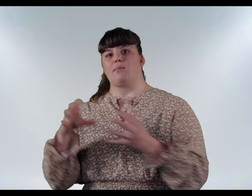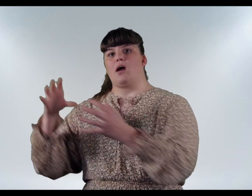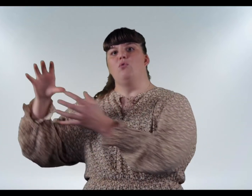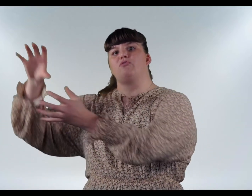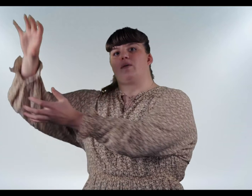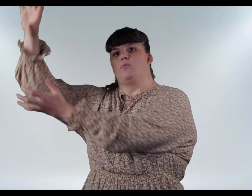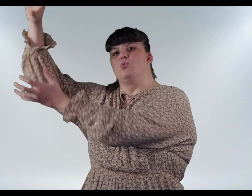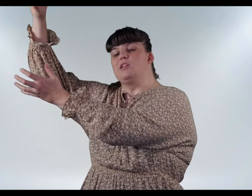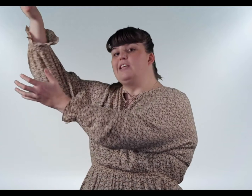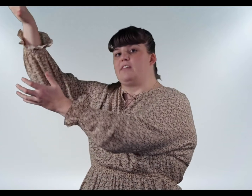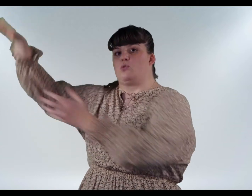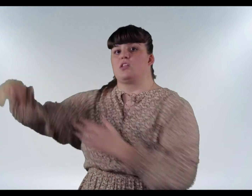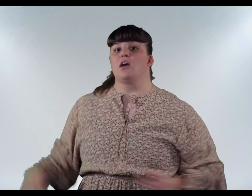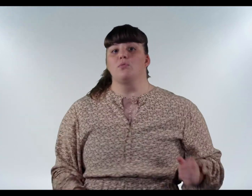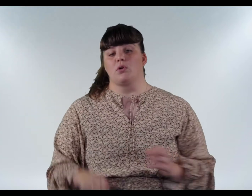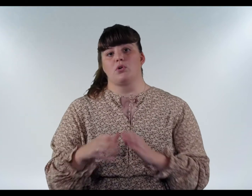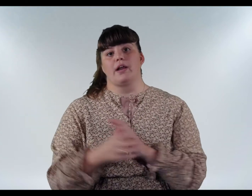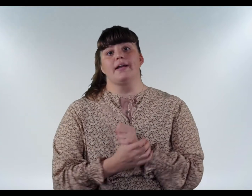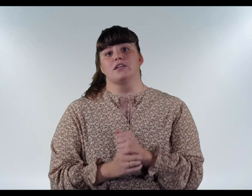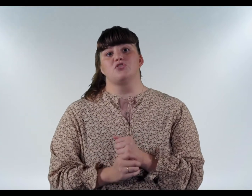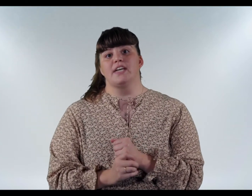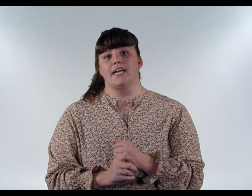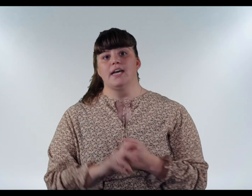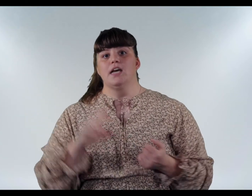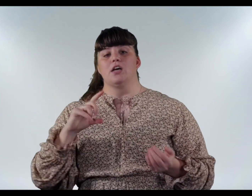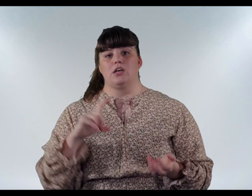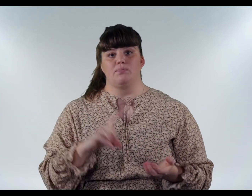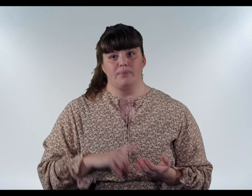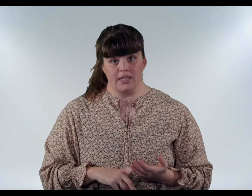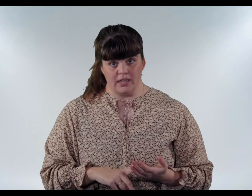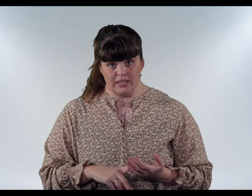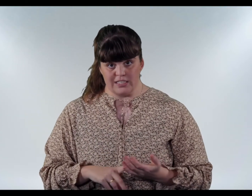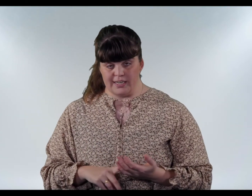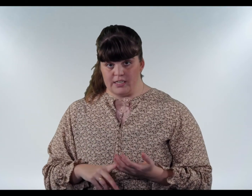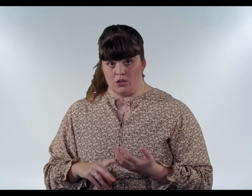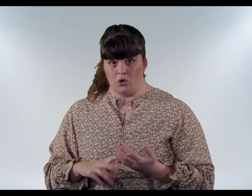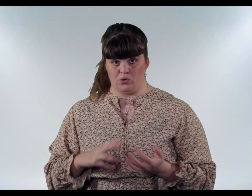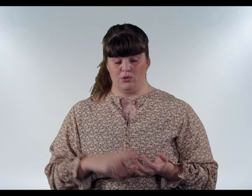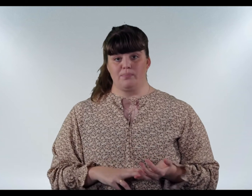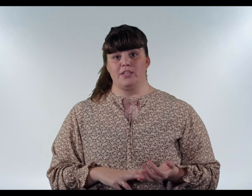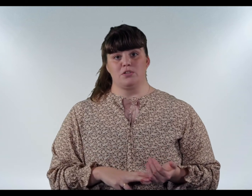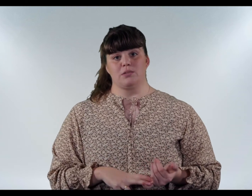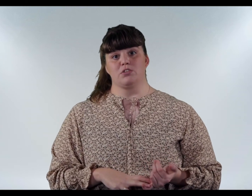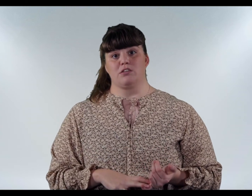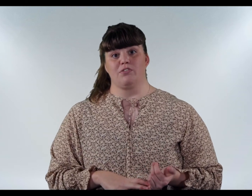áfram út lífið og þetta hjálpar okkur að egnast vinni, byggjast hengislanet og ganga betur í samskipnum aðra.